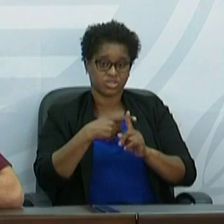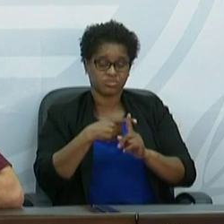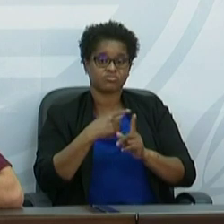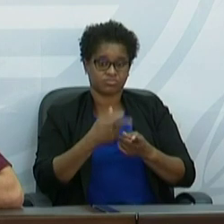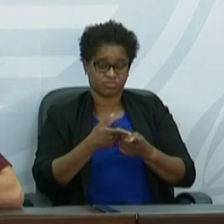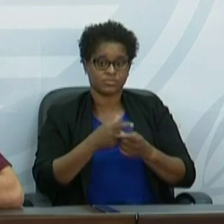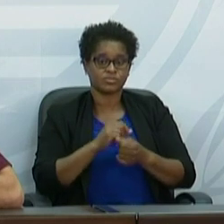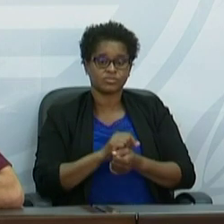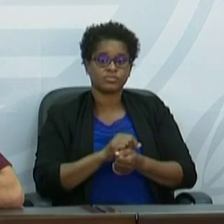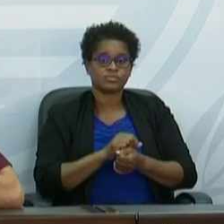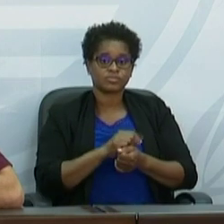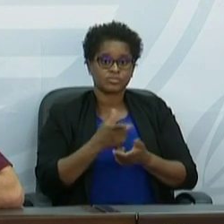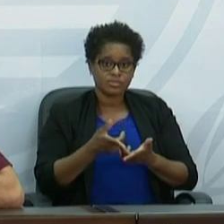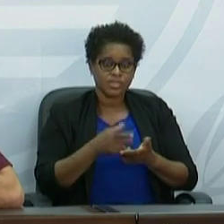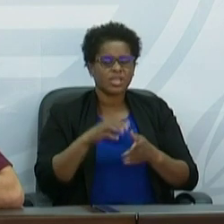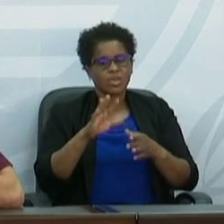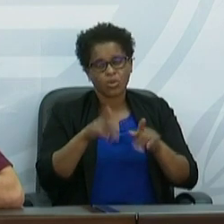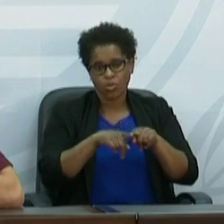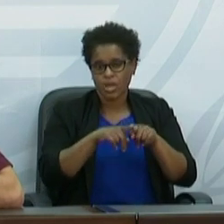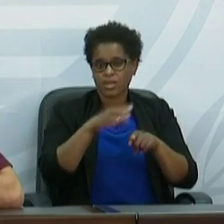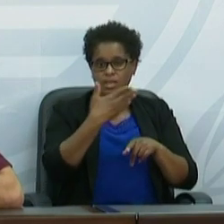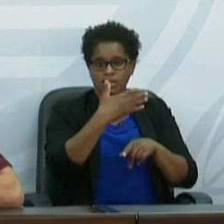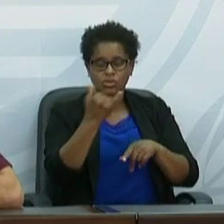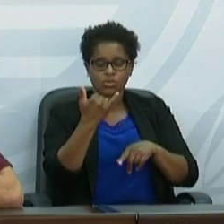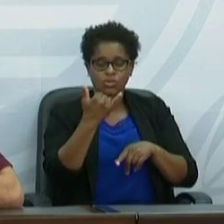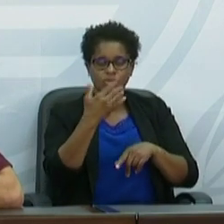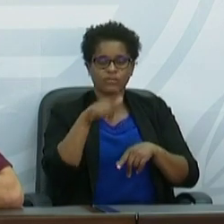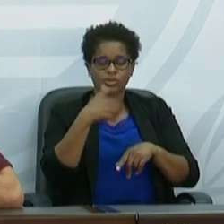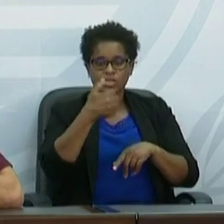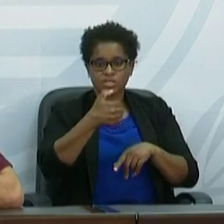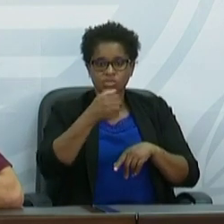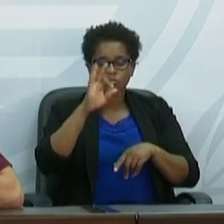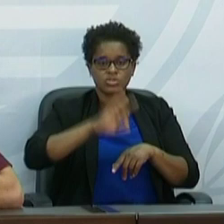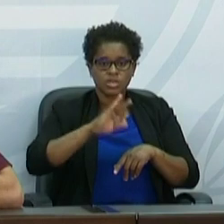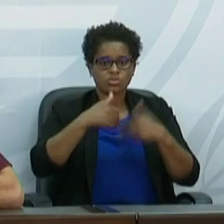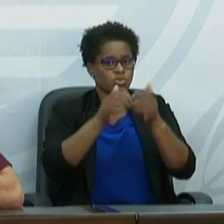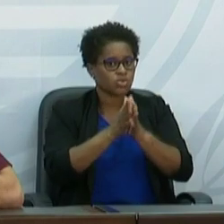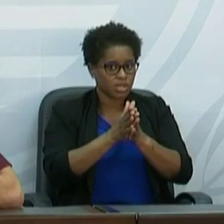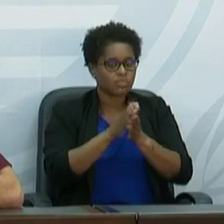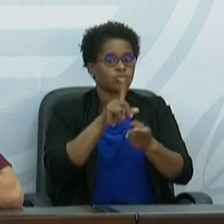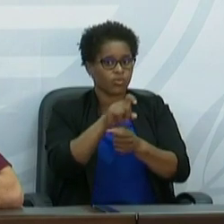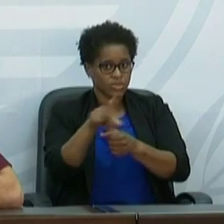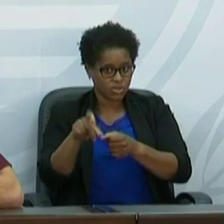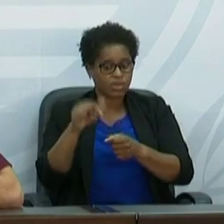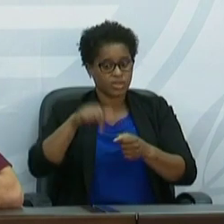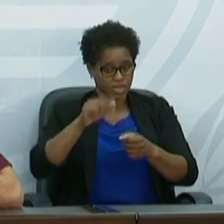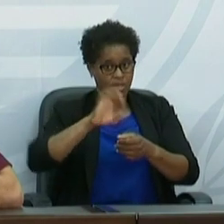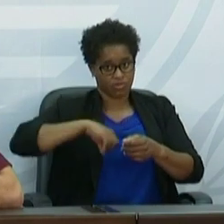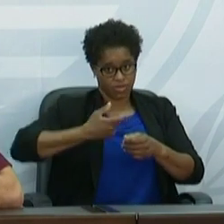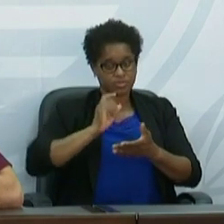o que representa 12,5% do total de casos de Covid-19 já notificados em Cabo Verde.